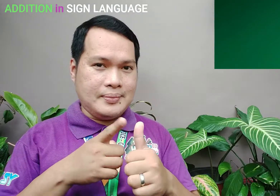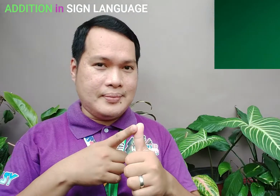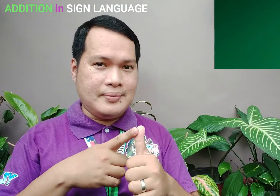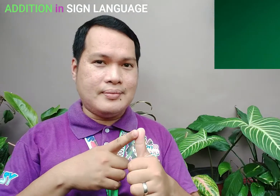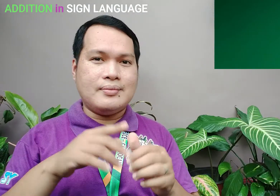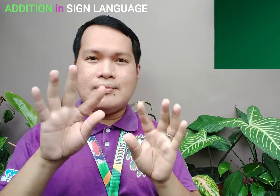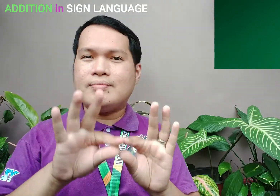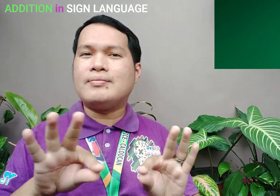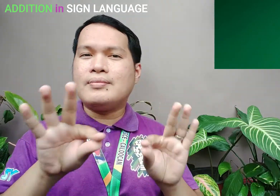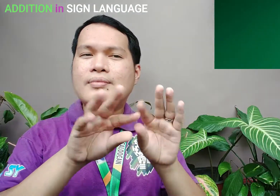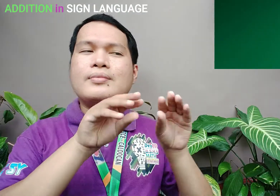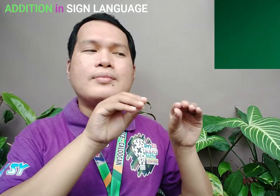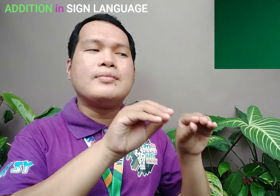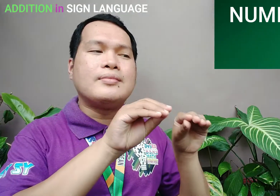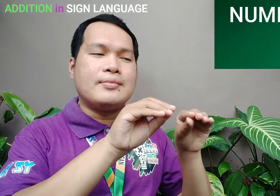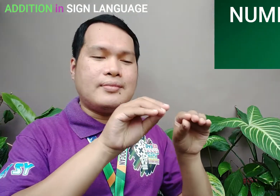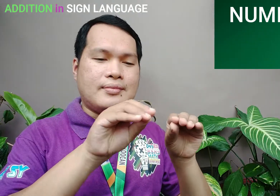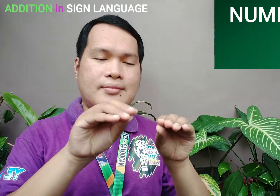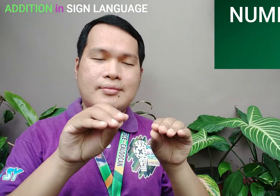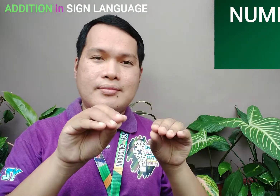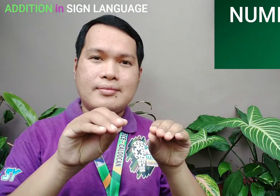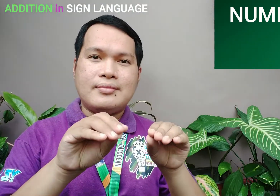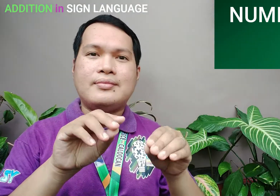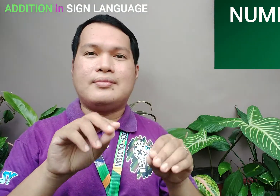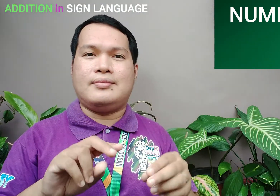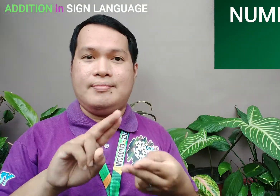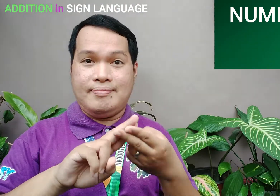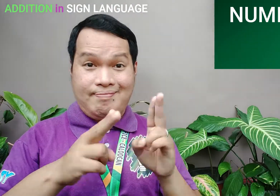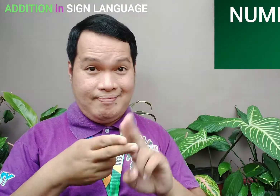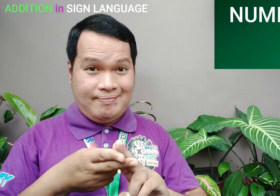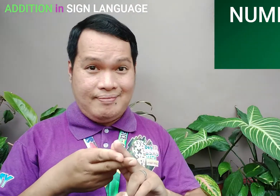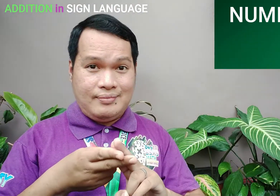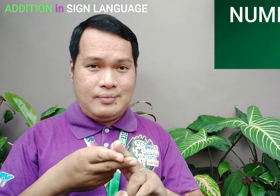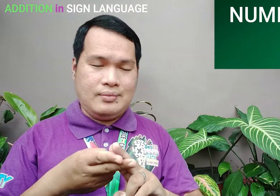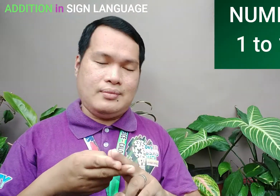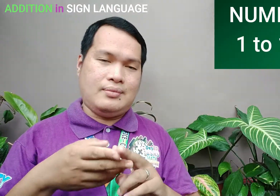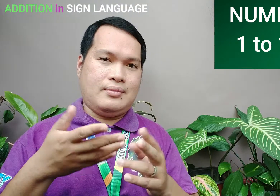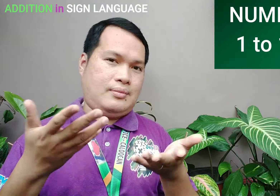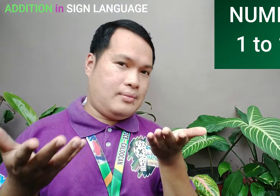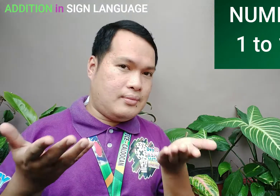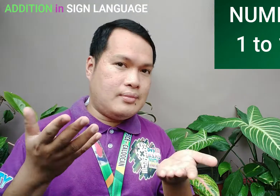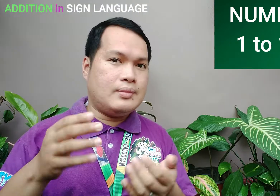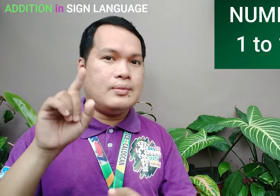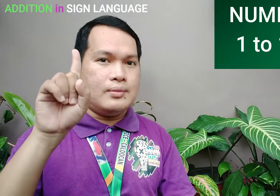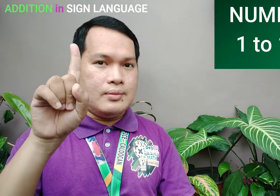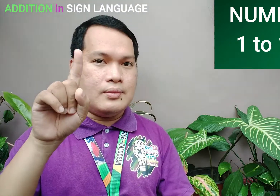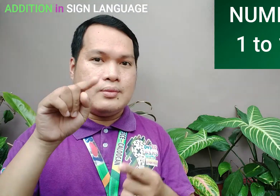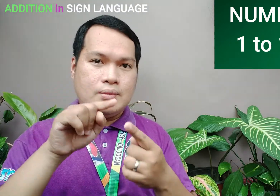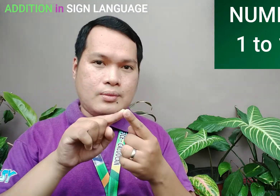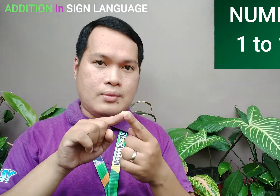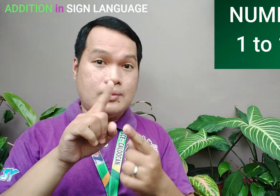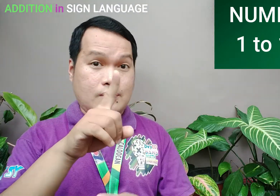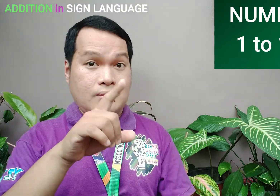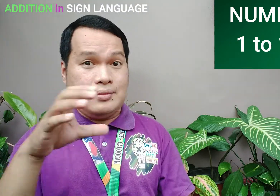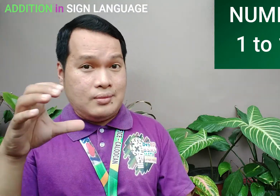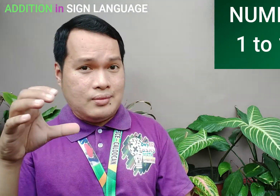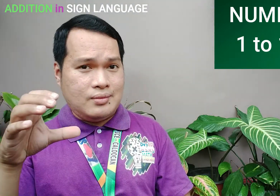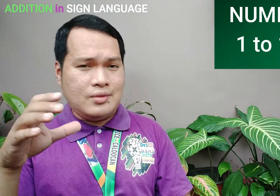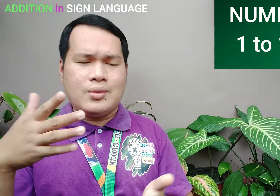Una, napakalagang maituro sa kanila ang bilang na 1 to 100 O kaya umpisahan sa